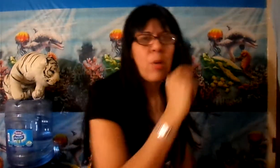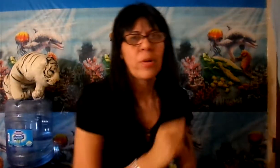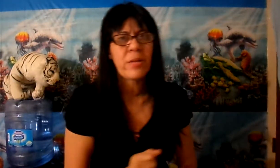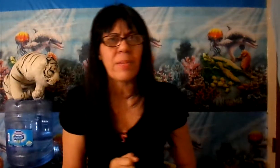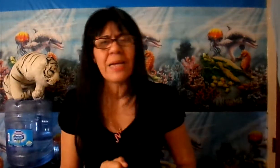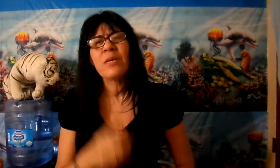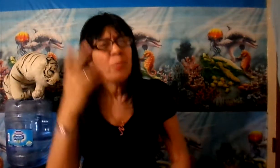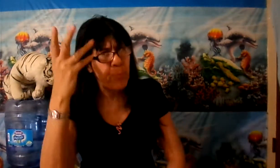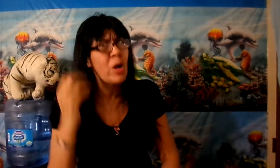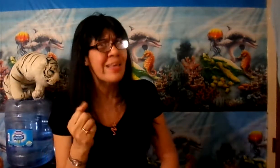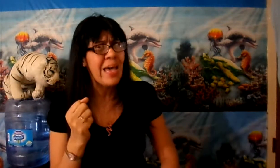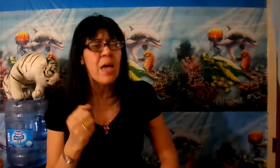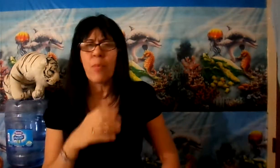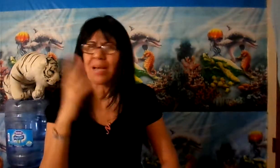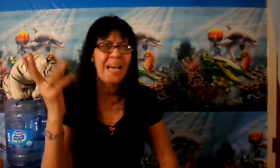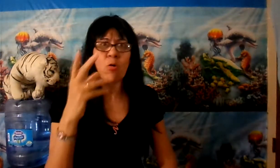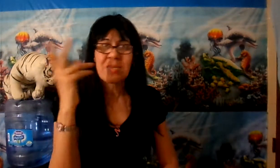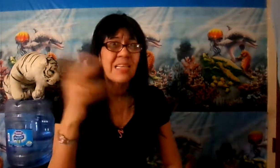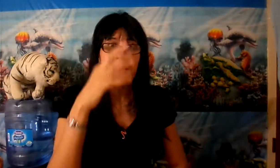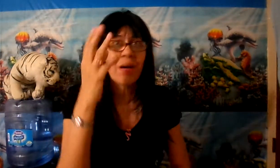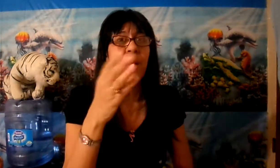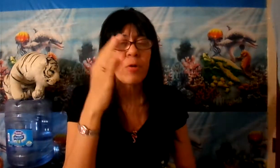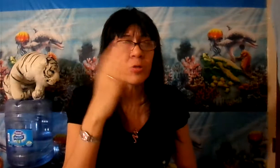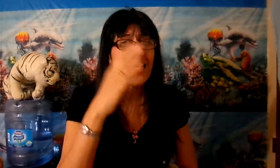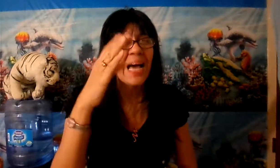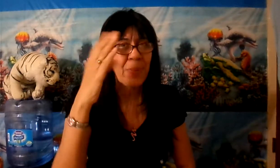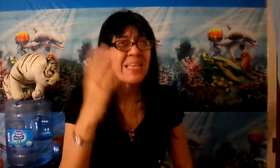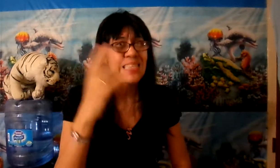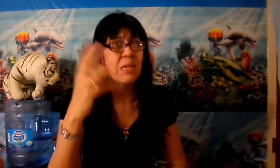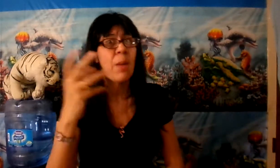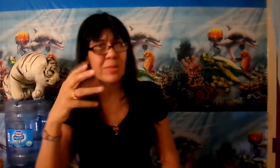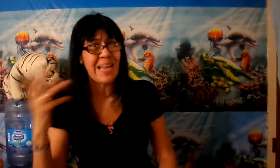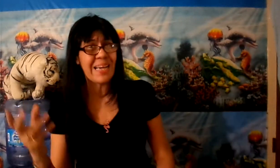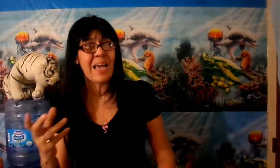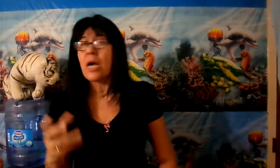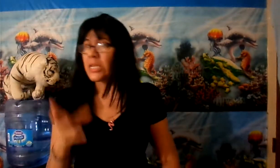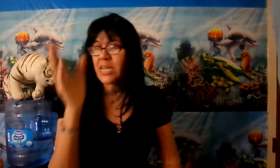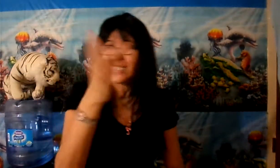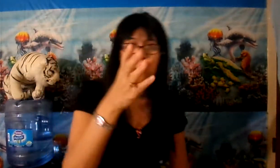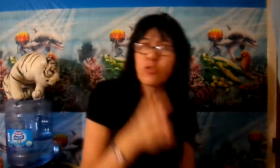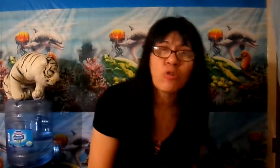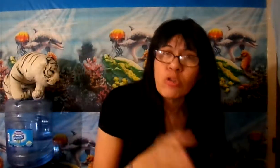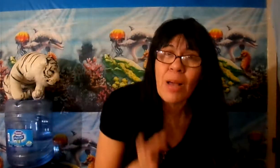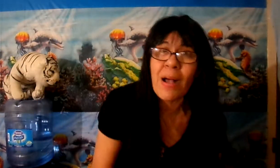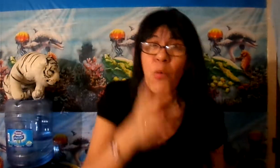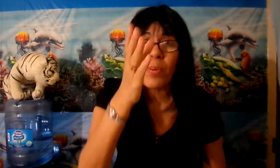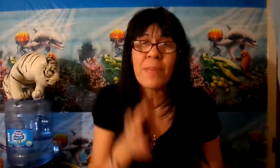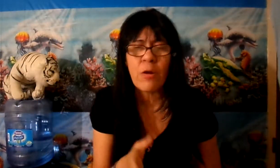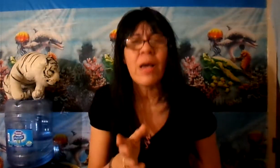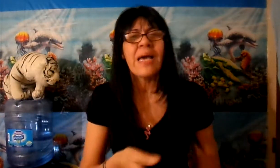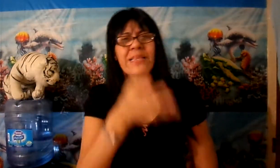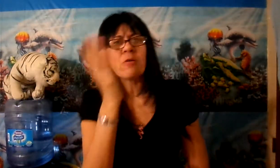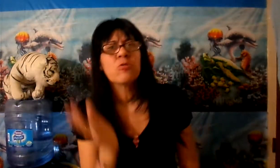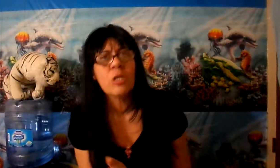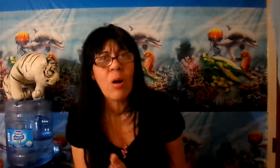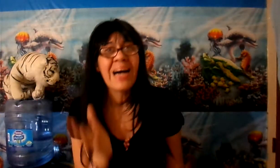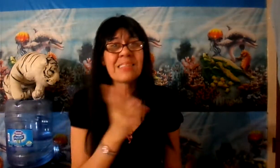por allá. ¿Y por qué? Porque las cosas se te iban a poner, la viña se te iba a poner agria. Ya Estados Unidos no estaba como primero. Estados Unidos antes,